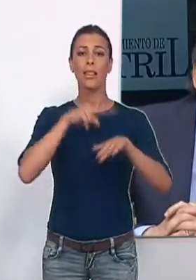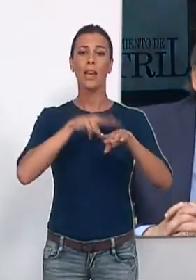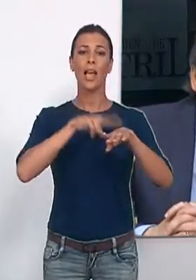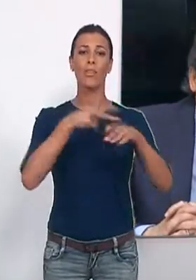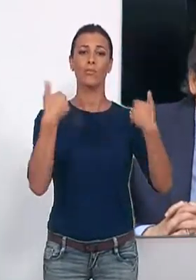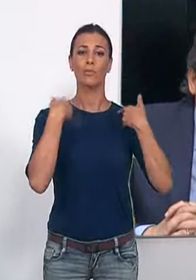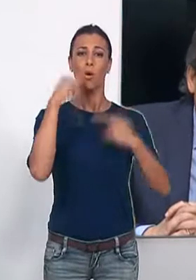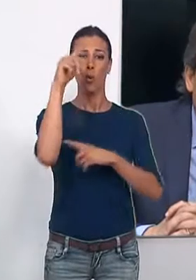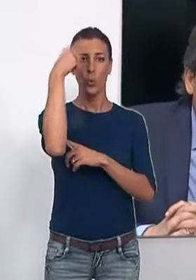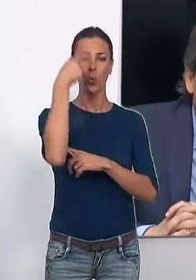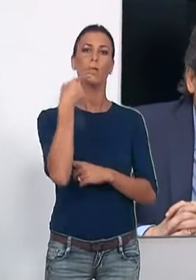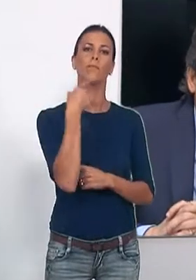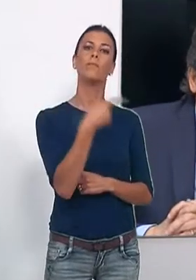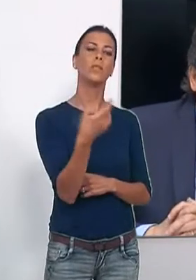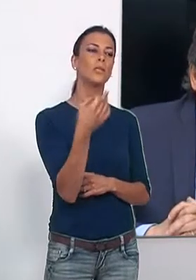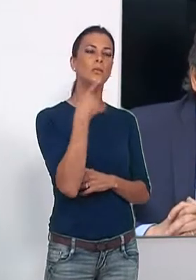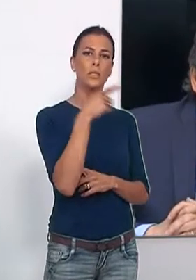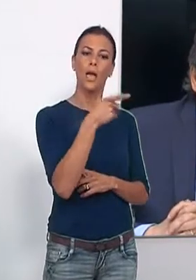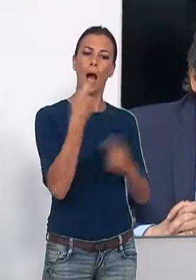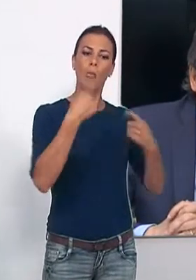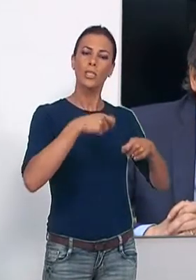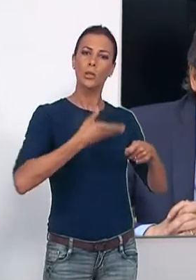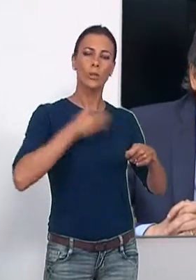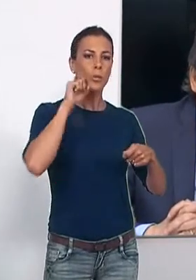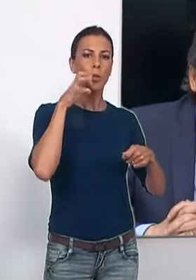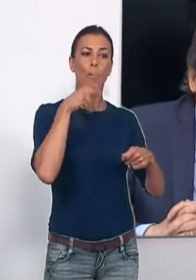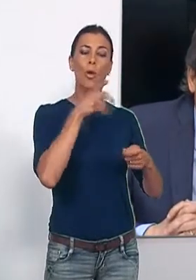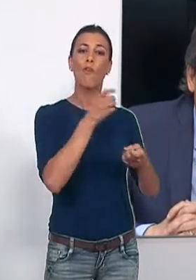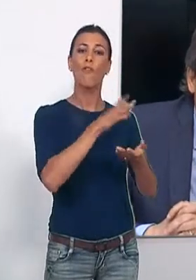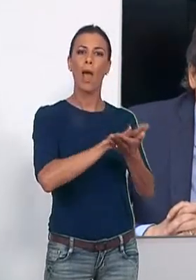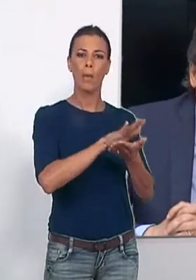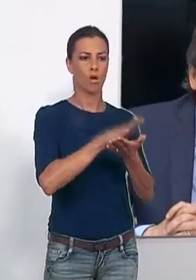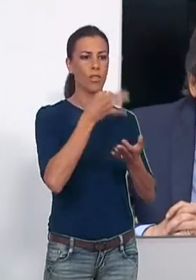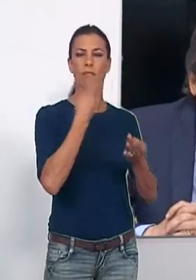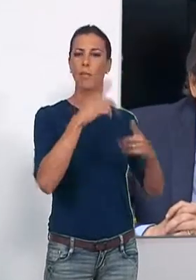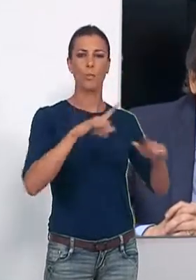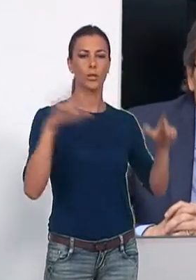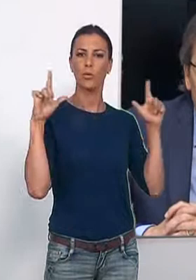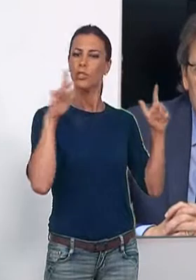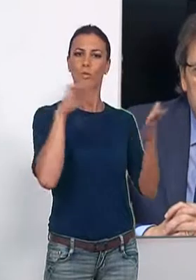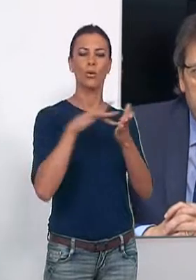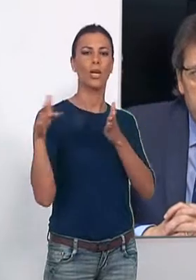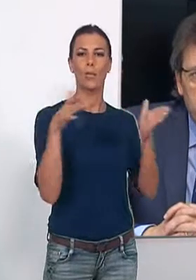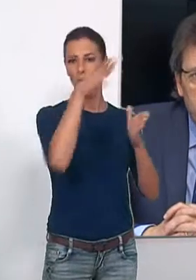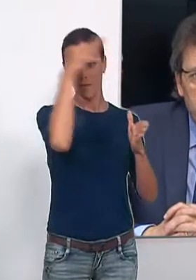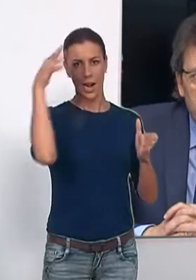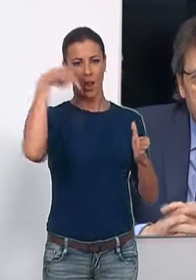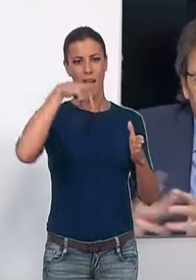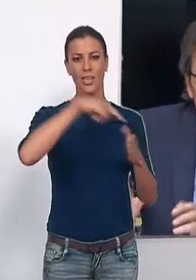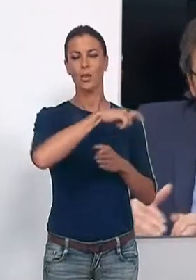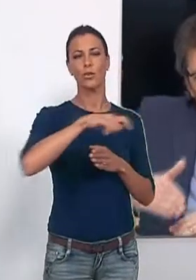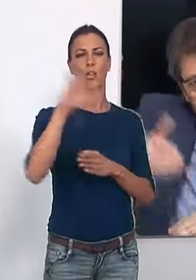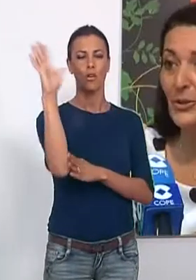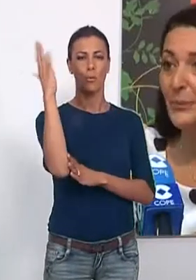cultura comentó que el ciclo destacaba la apuesta del Ayuntamiento de Montreal porque el flamenco sea protagonista en el verano en la